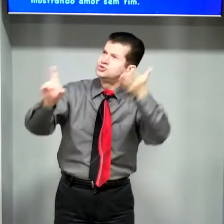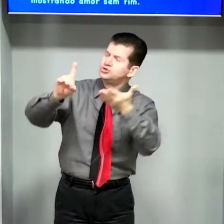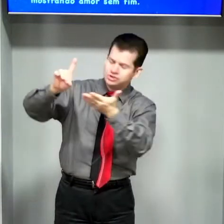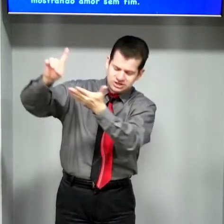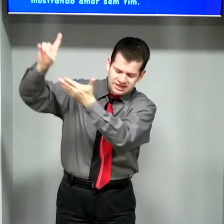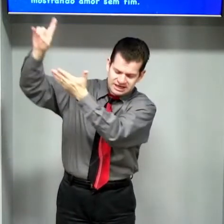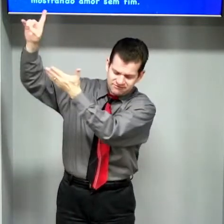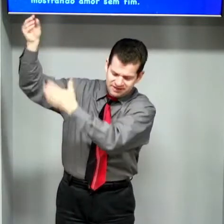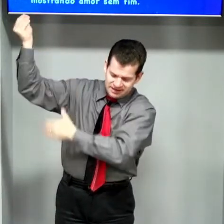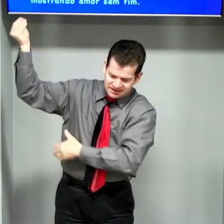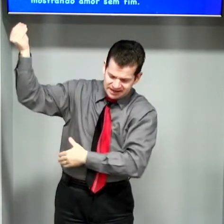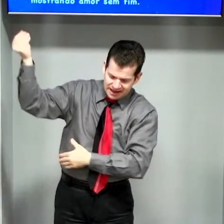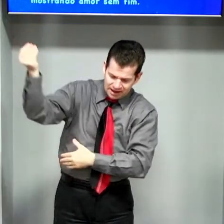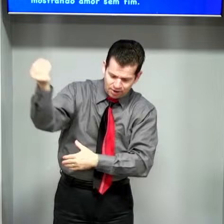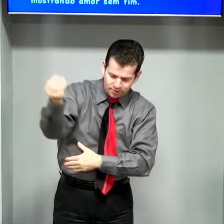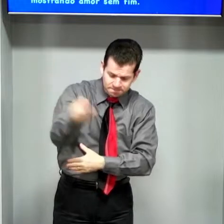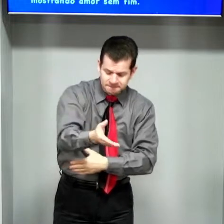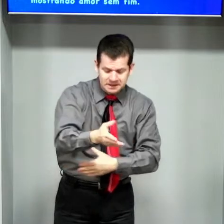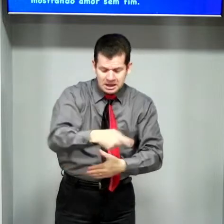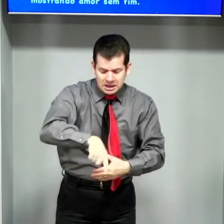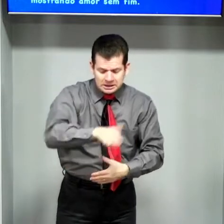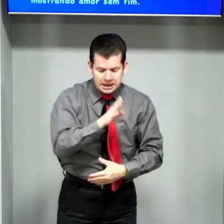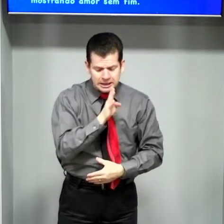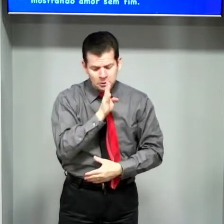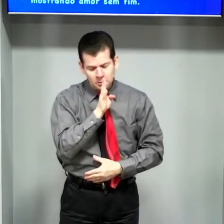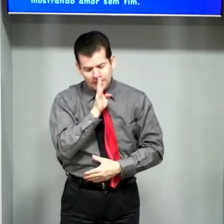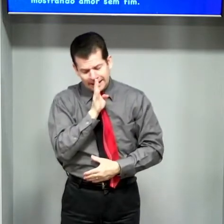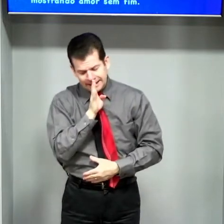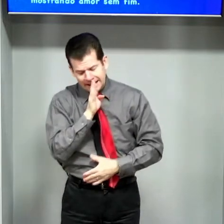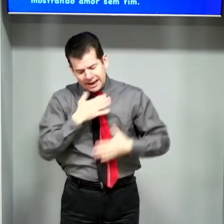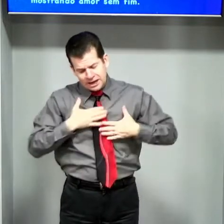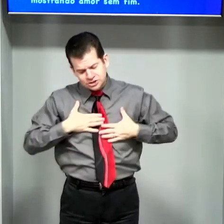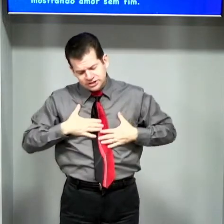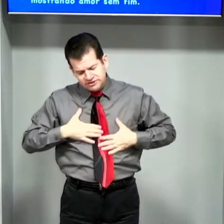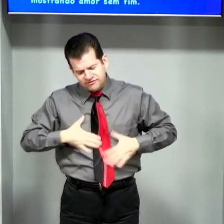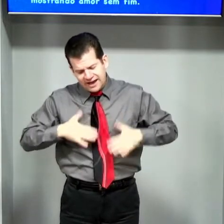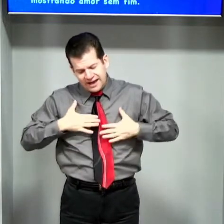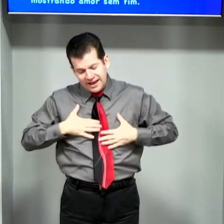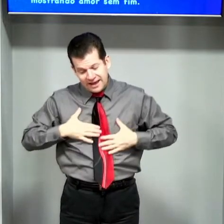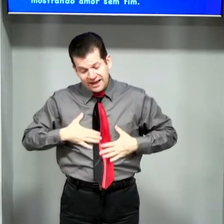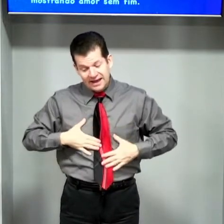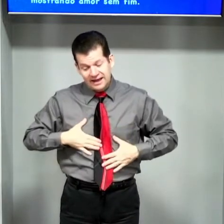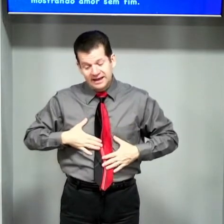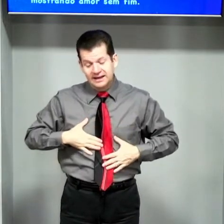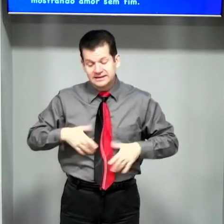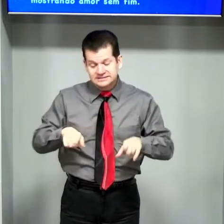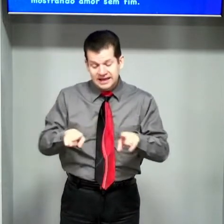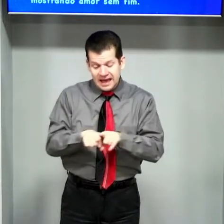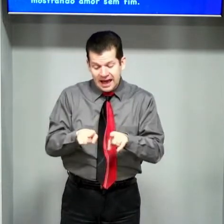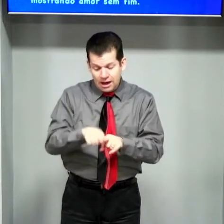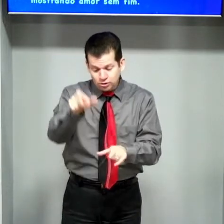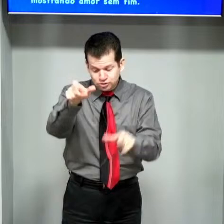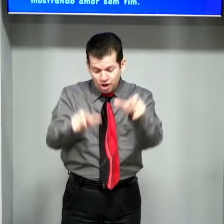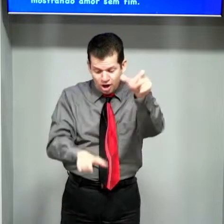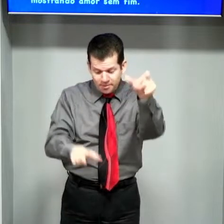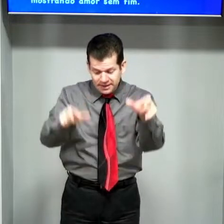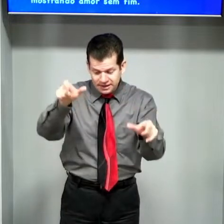divinal tem um alar de paz, aos homens